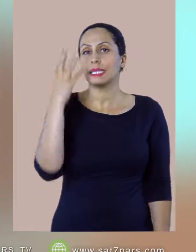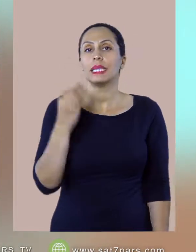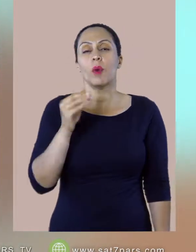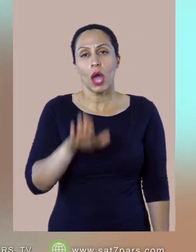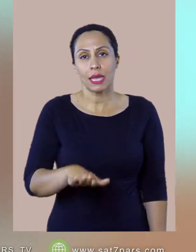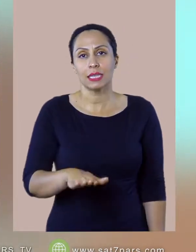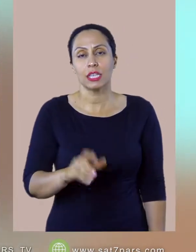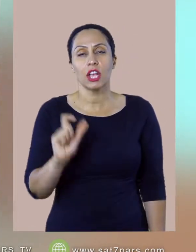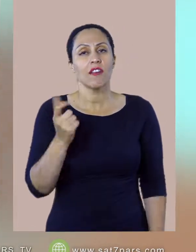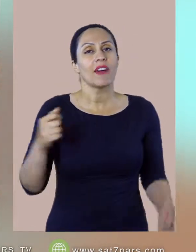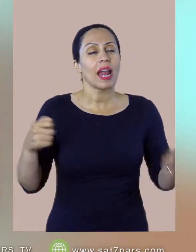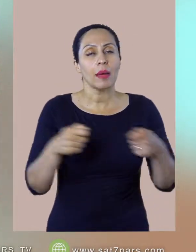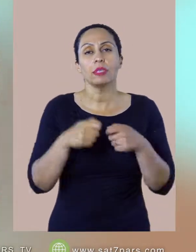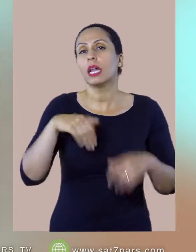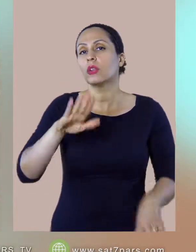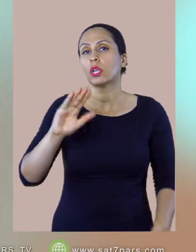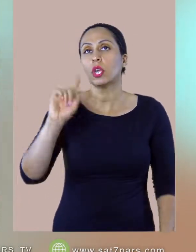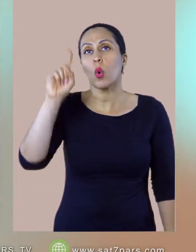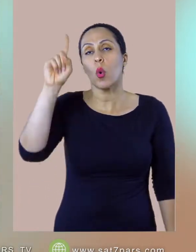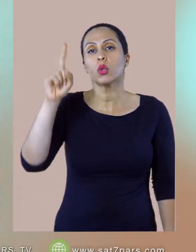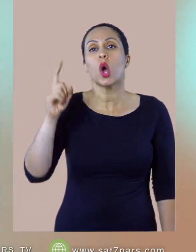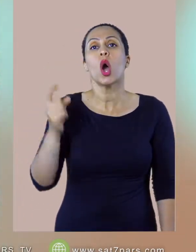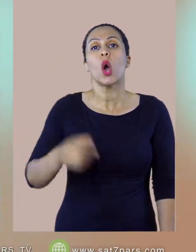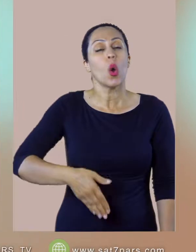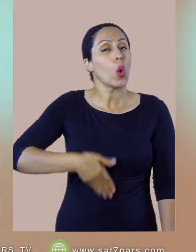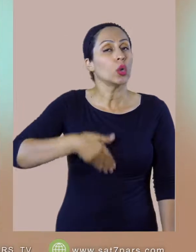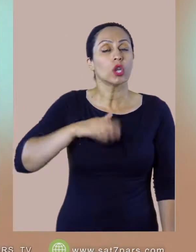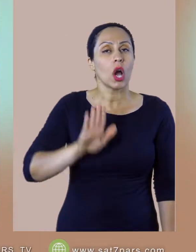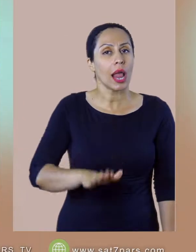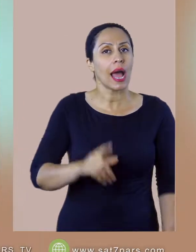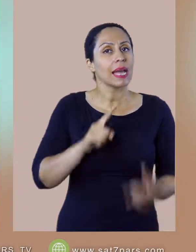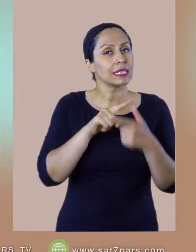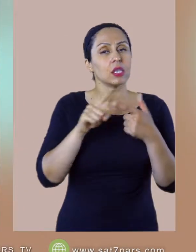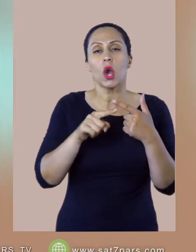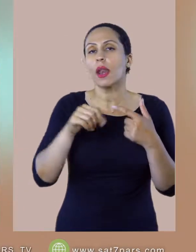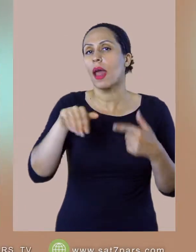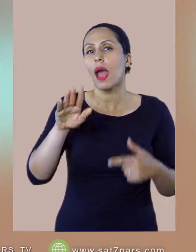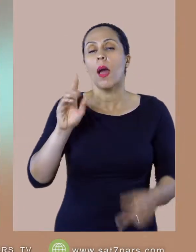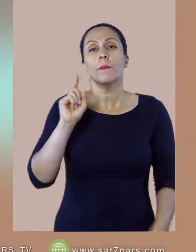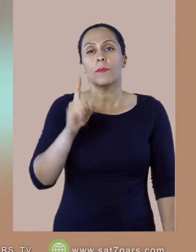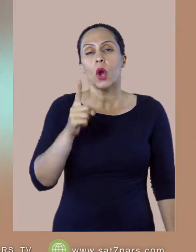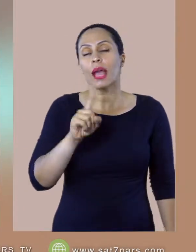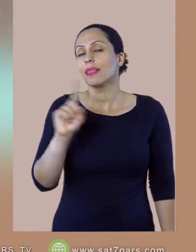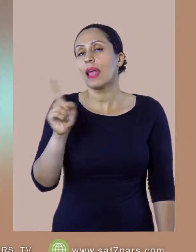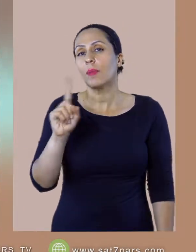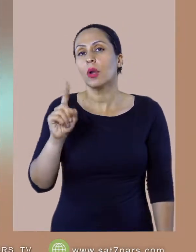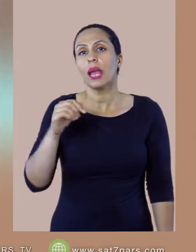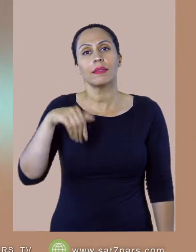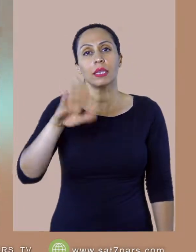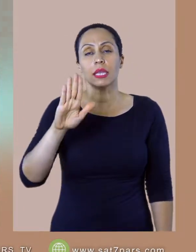خداوند خوشان میشه یا نمیشه حالا باید انجام بدن یا نباید انجام بدن باید و نباید نداریم بله ما سالما داریم یه سری چیز رایی که